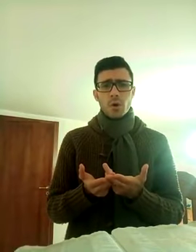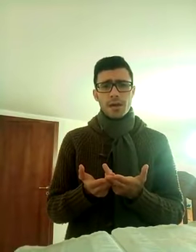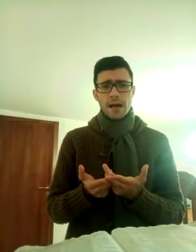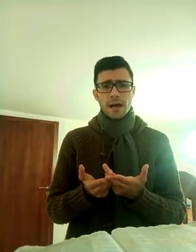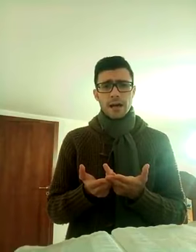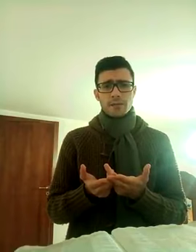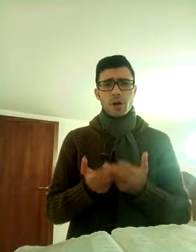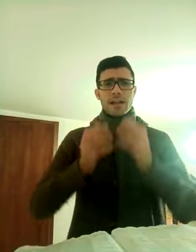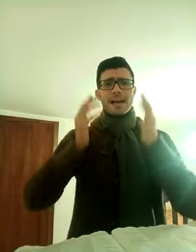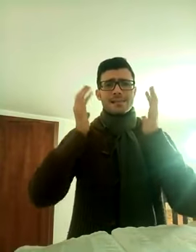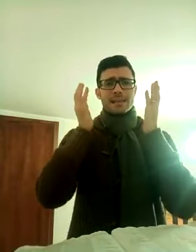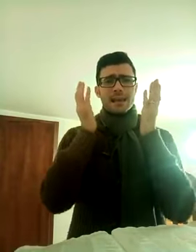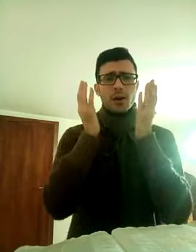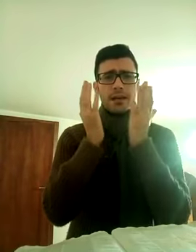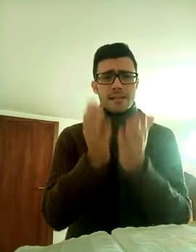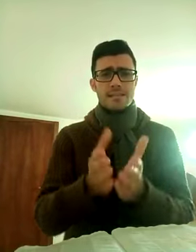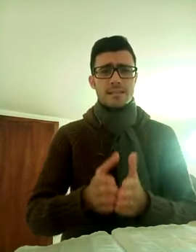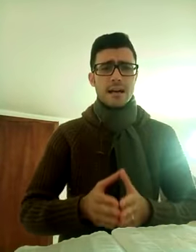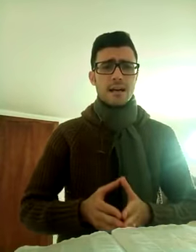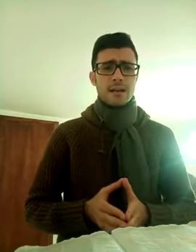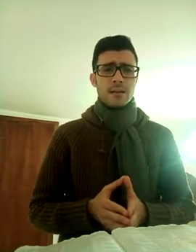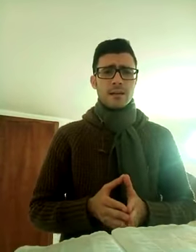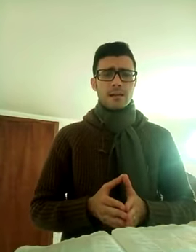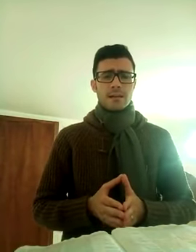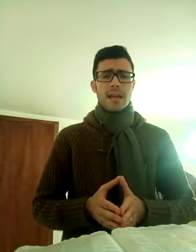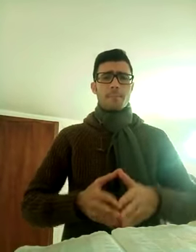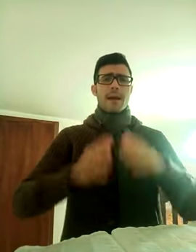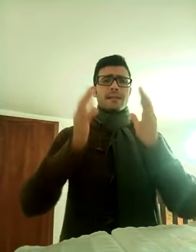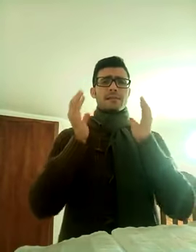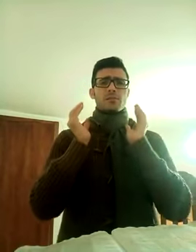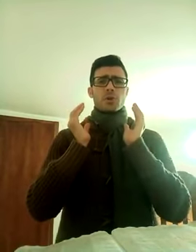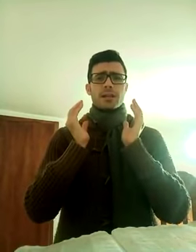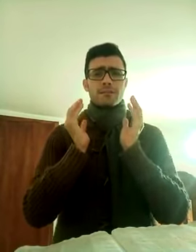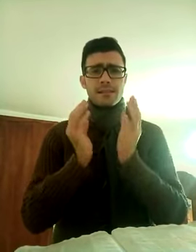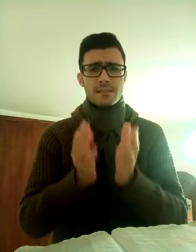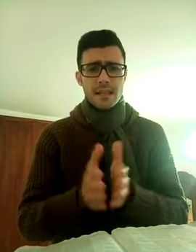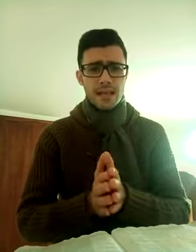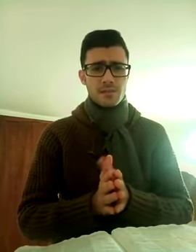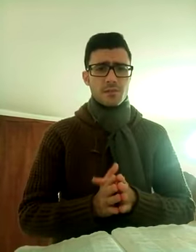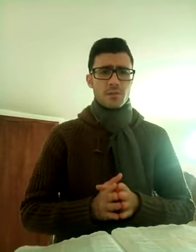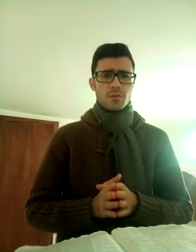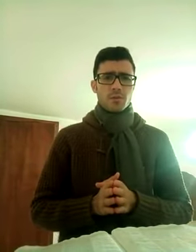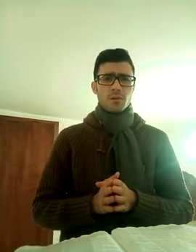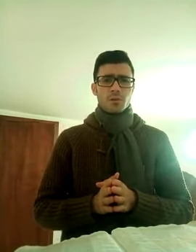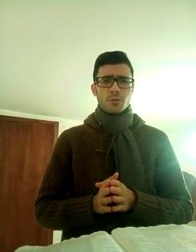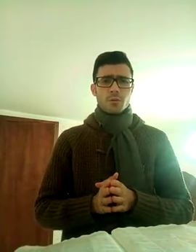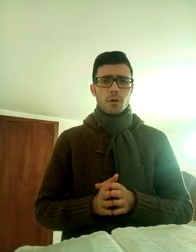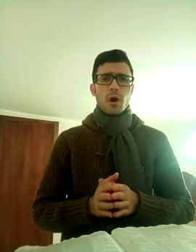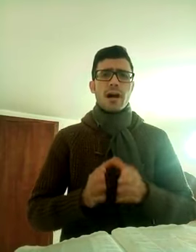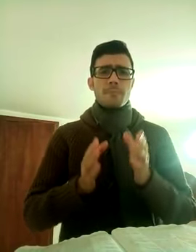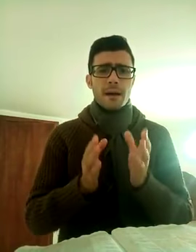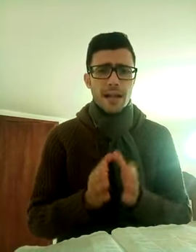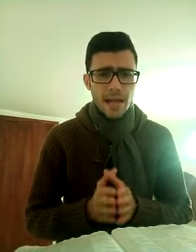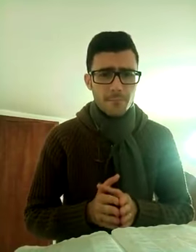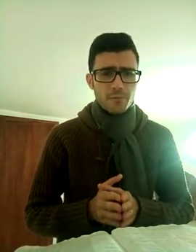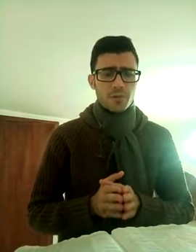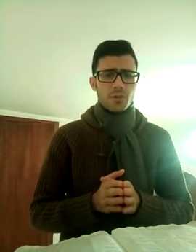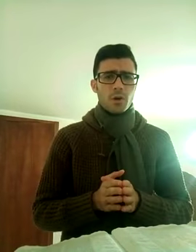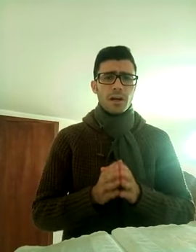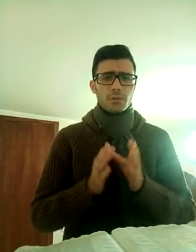alleluia, non essere egoista, che pensi solo a te stesso, o ai parenti, o ai